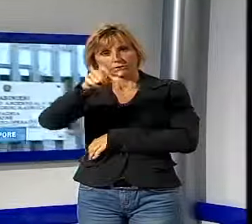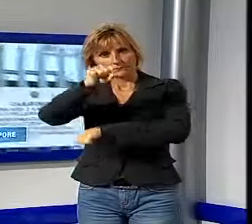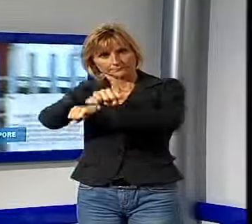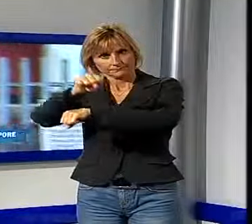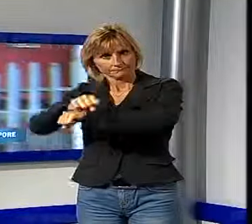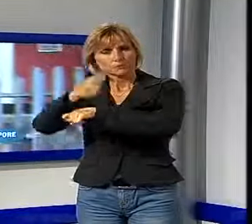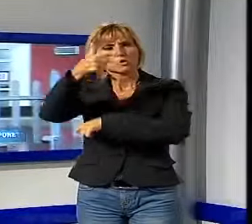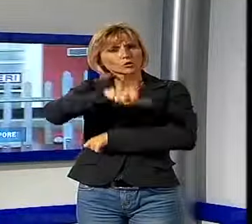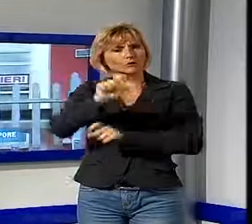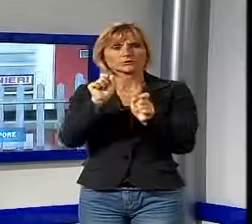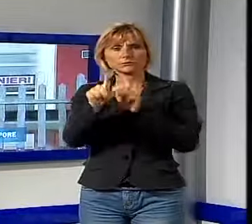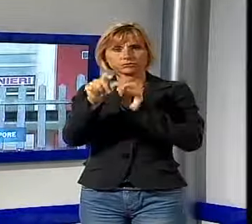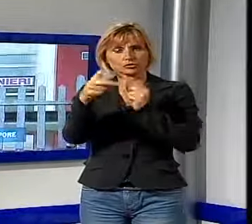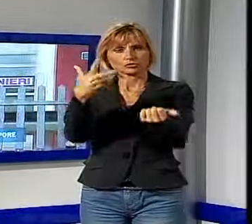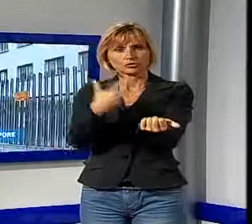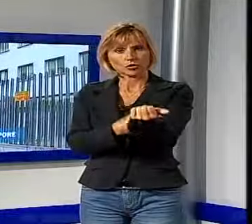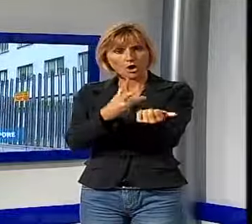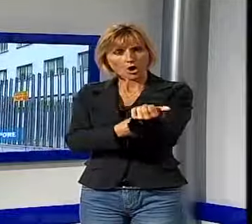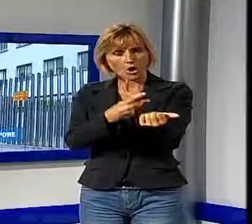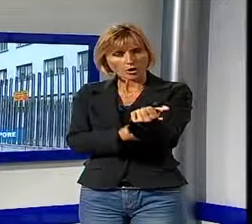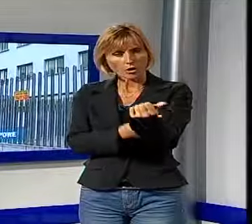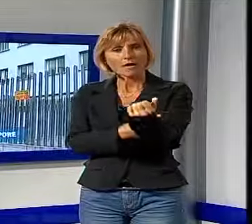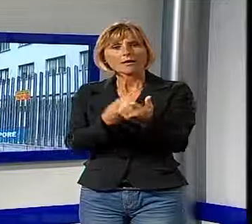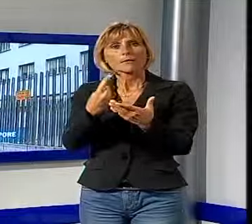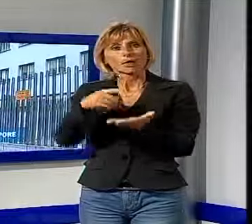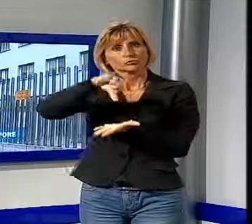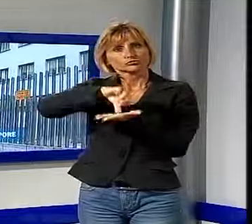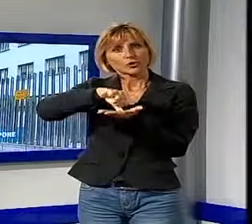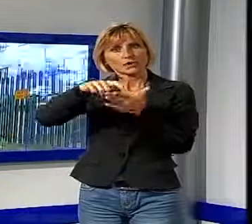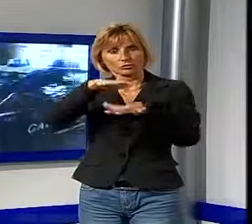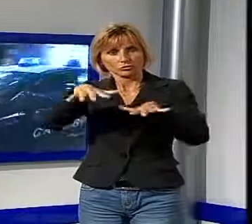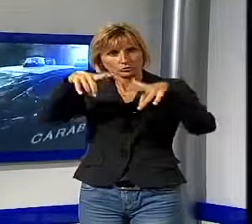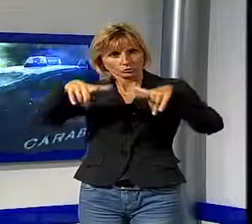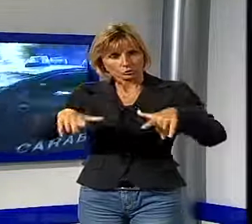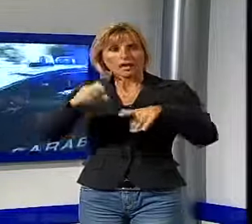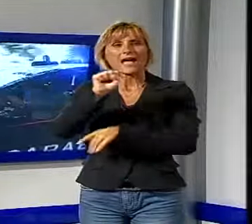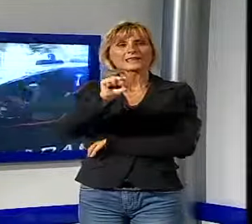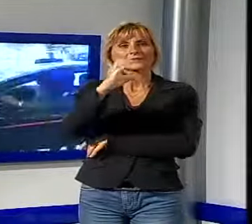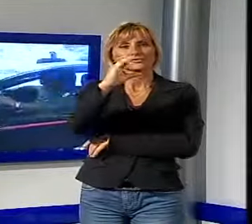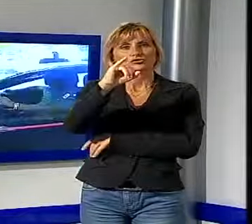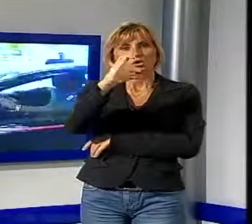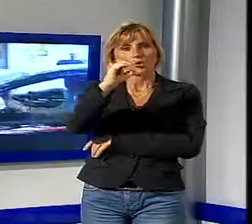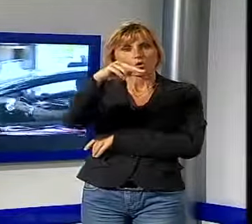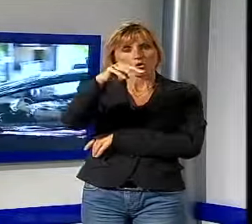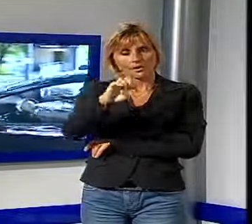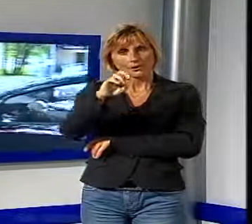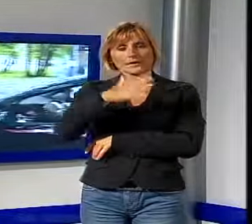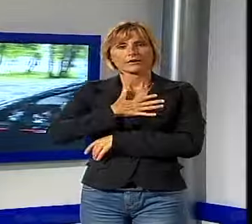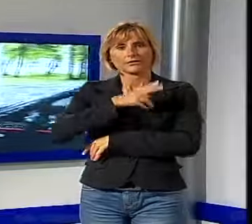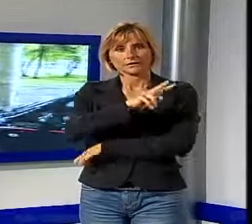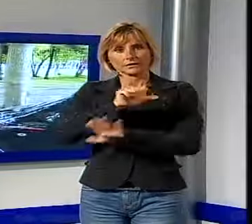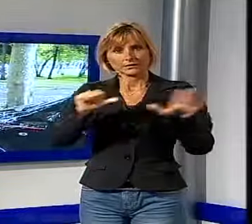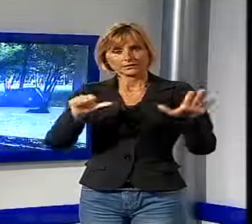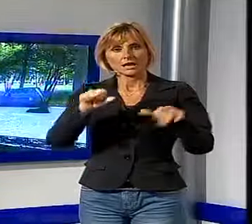giro di spaccio di sostanze stupefacenti messo in atto in città. Alessandro Ciccone, 26 anni, è stato arrestato con l'accusa di